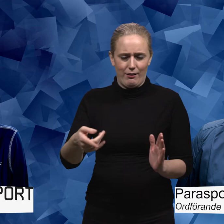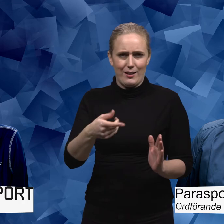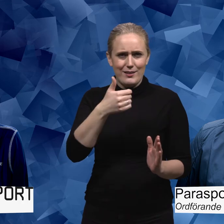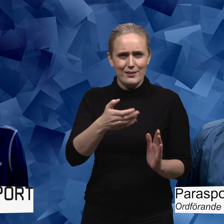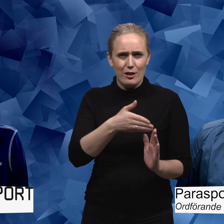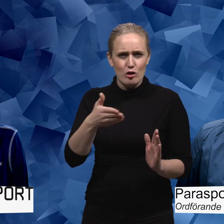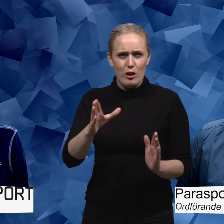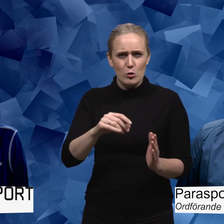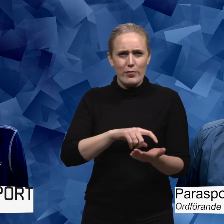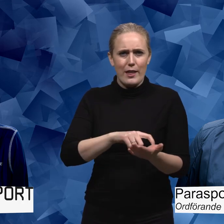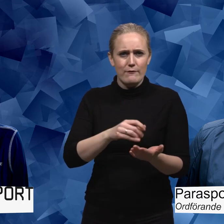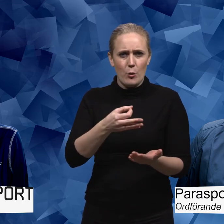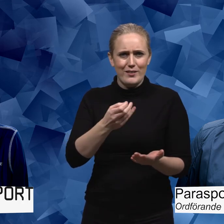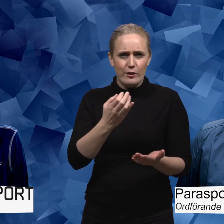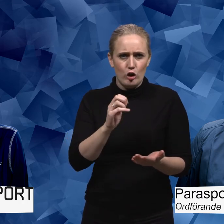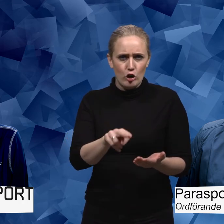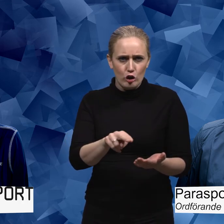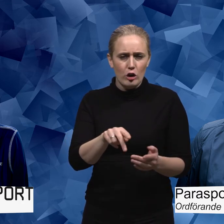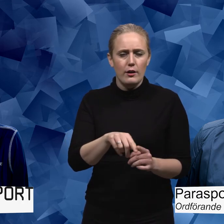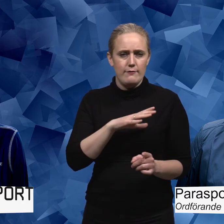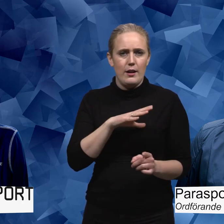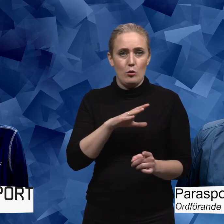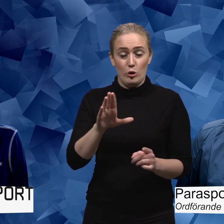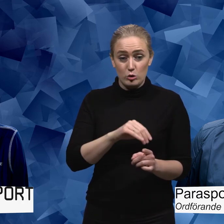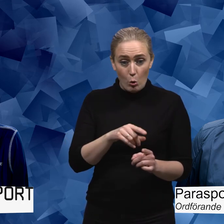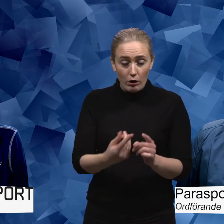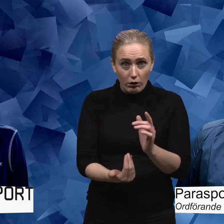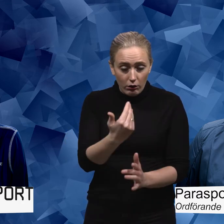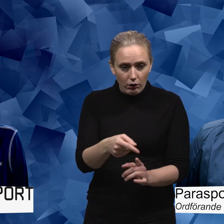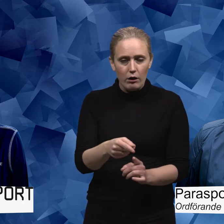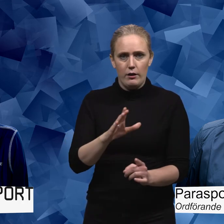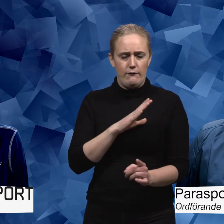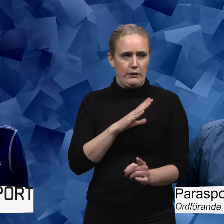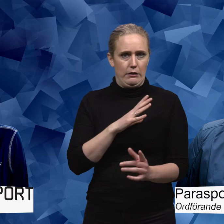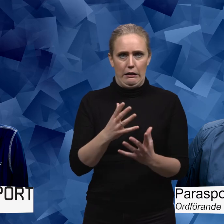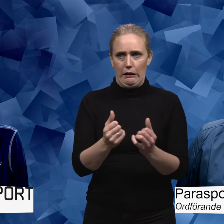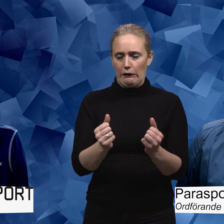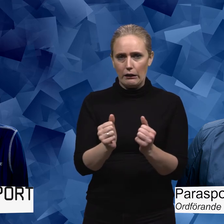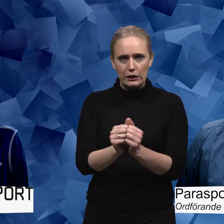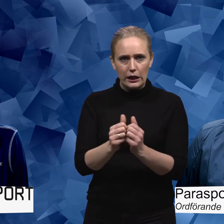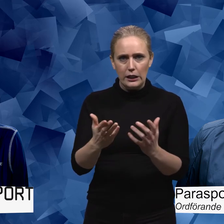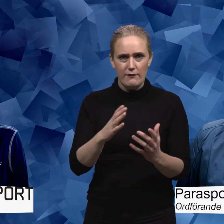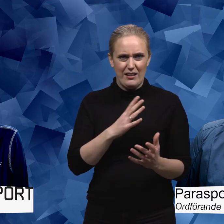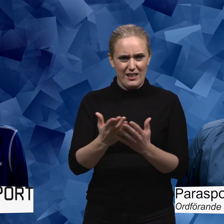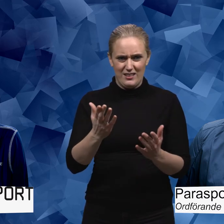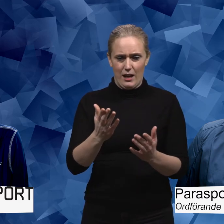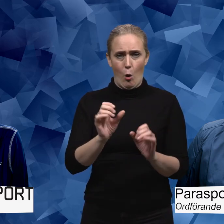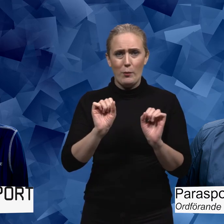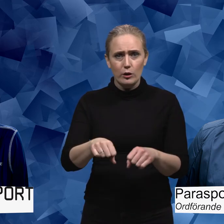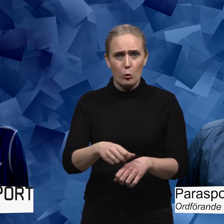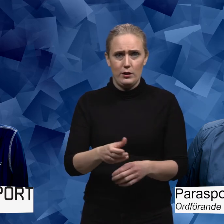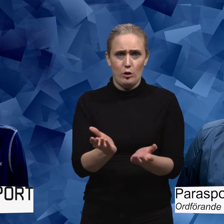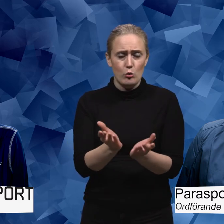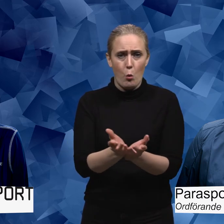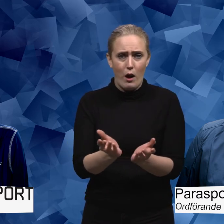samband med att nevusodinet kom på 60-talet. Och när nevusodinet kom, det fanns ju ingenting på plats. Det var ju inte ens obligatorisk